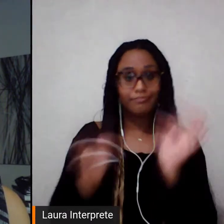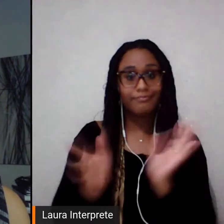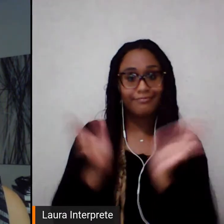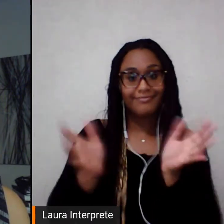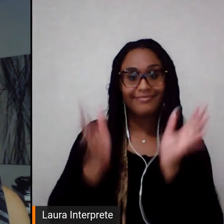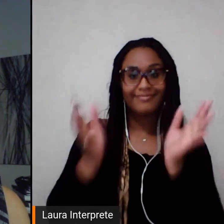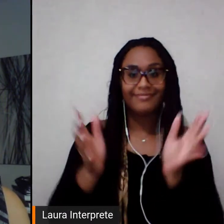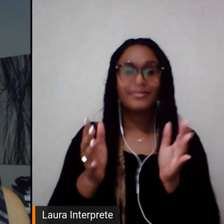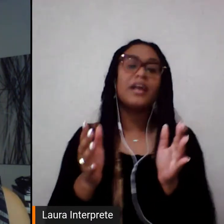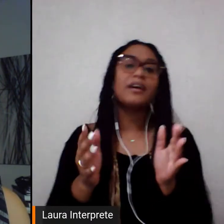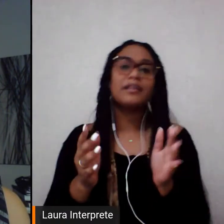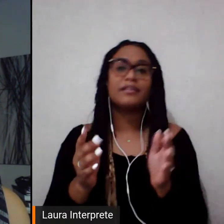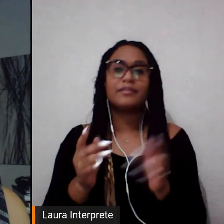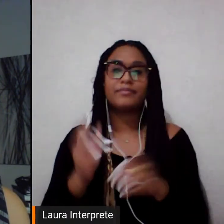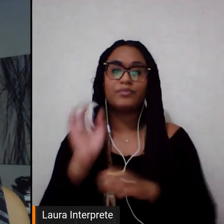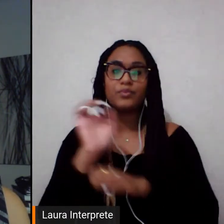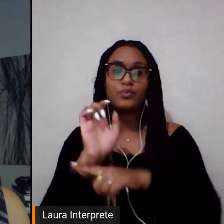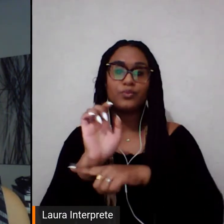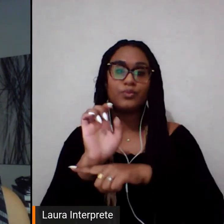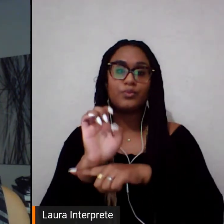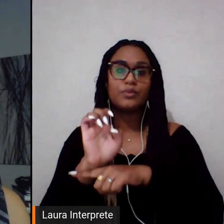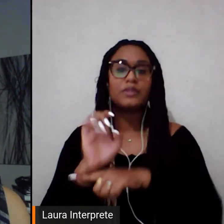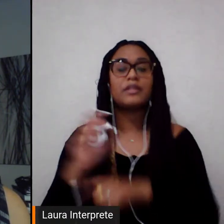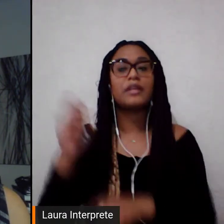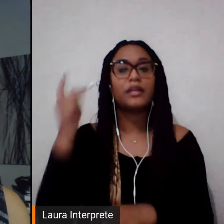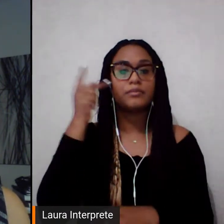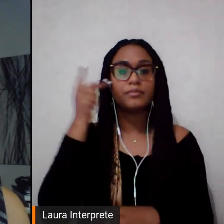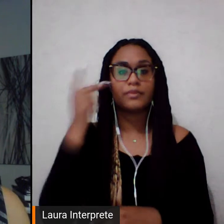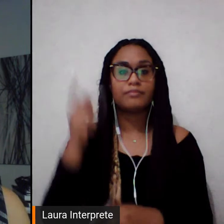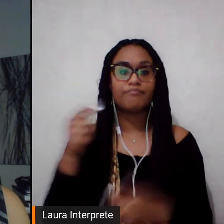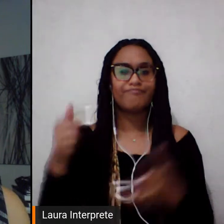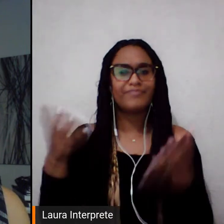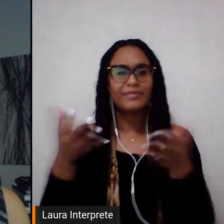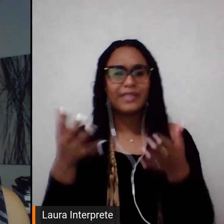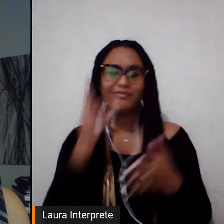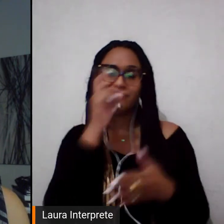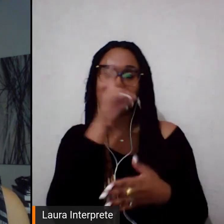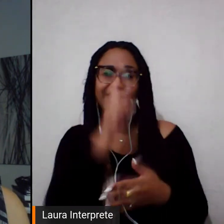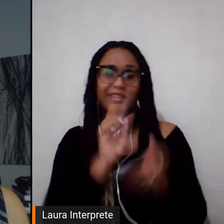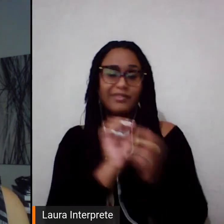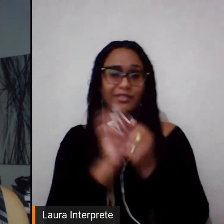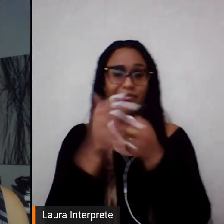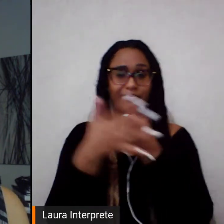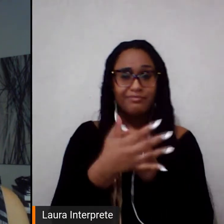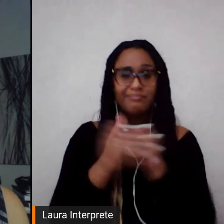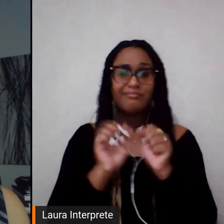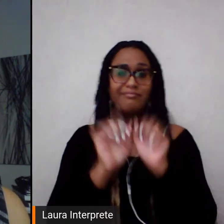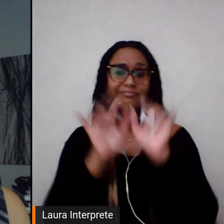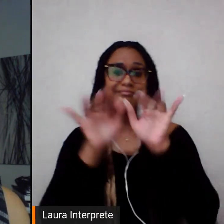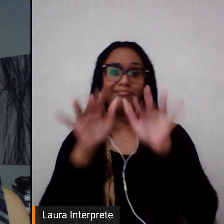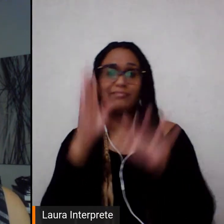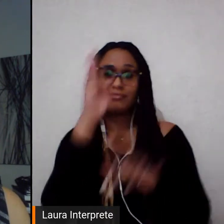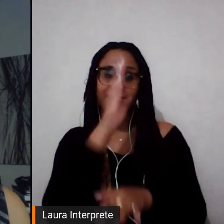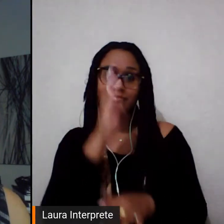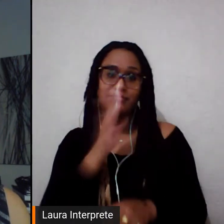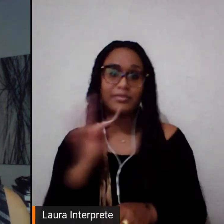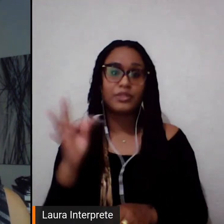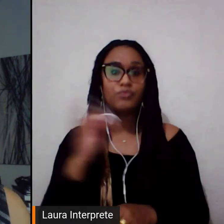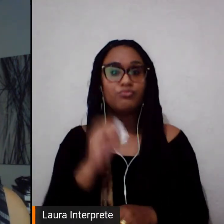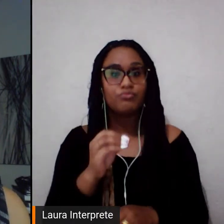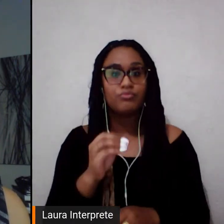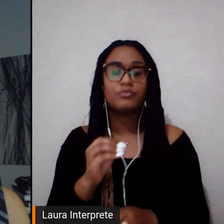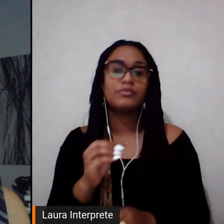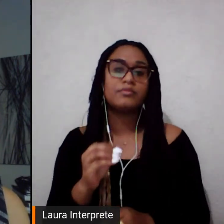Estado de São Paulo. E neste momento difícil da pandemia de Covid-19 no Brasil, é importante